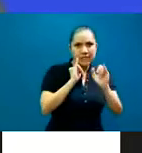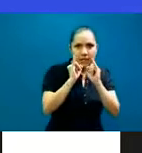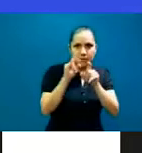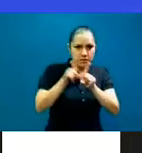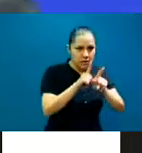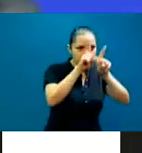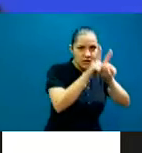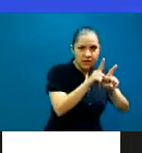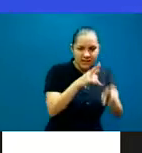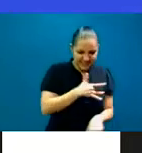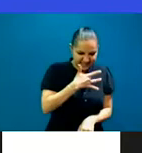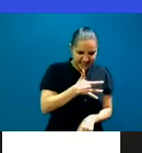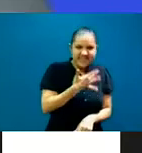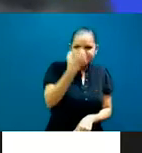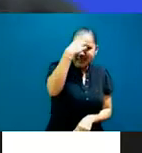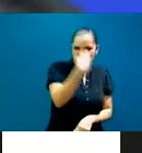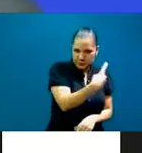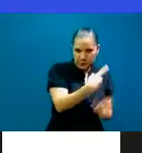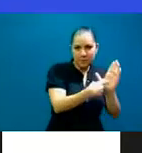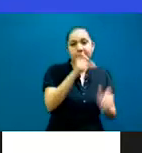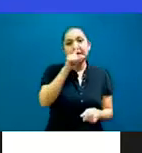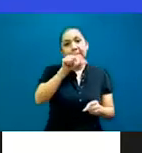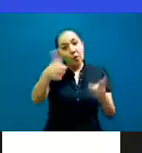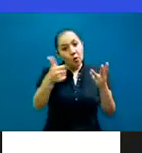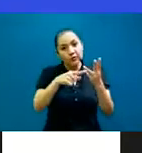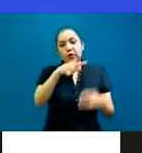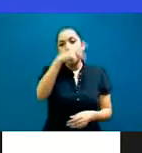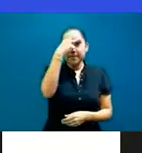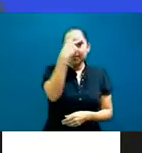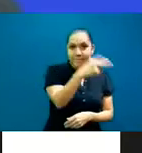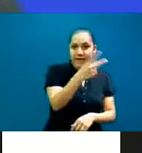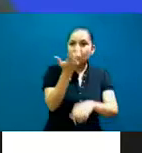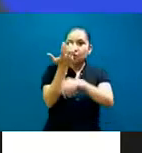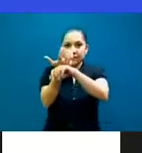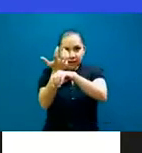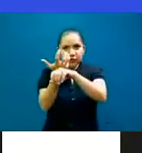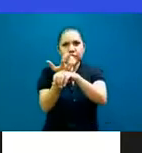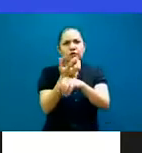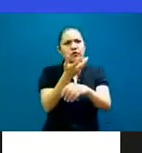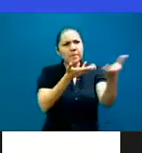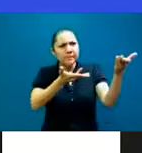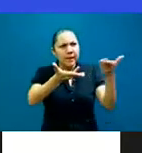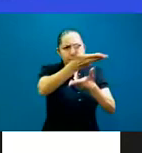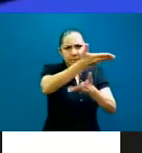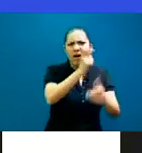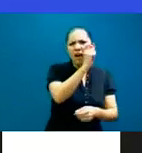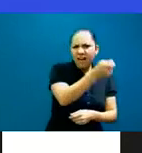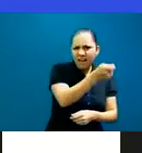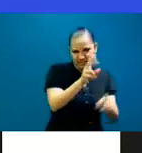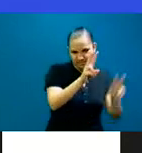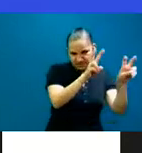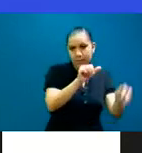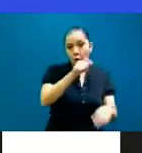de las relaciones bilaterales México-Estados Unidos, el futuro, el futuro de la ISAT, muchos temas muy interesantes. Y entonces los